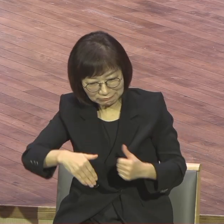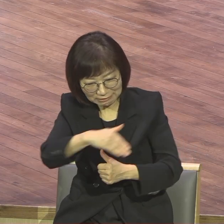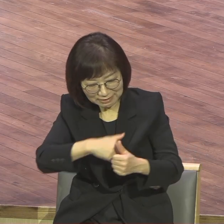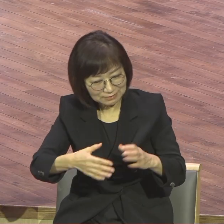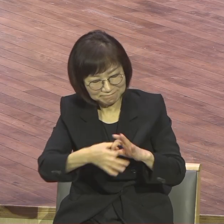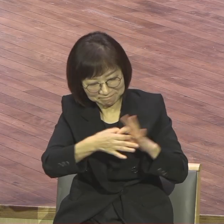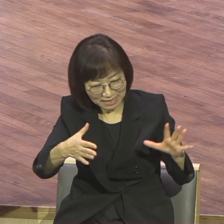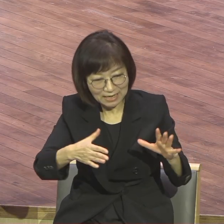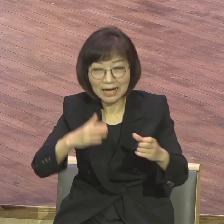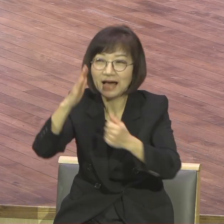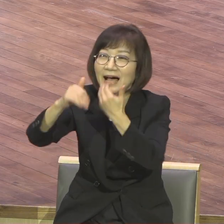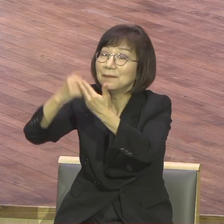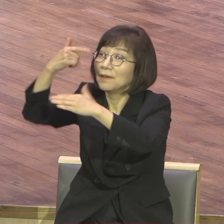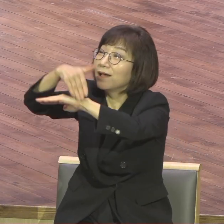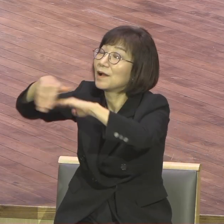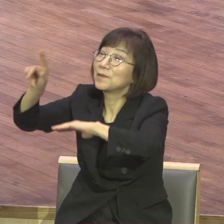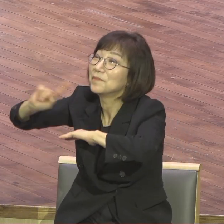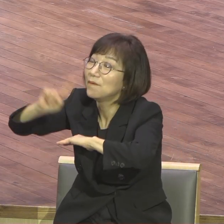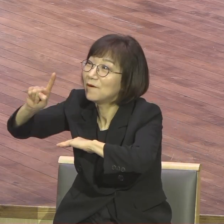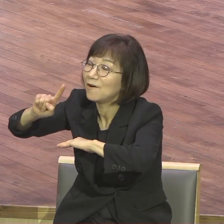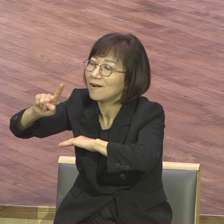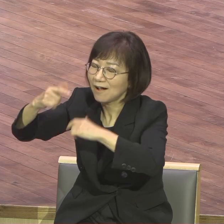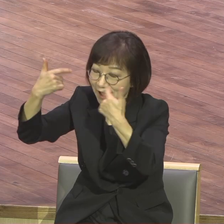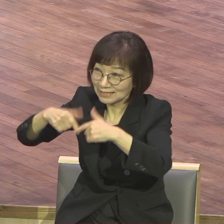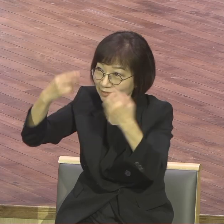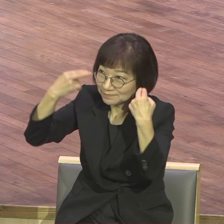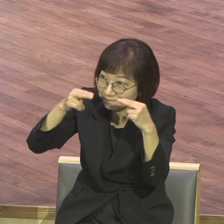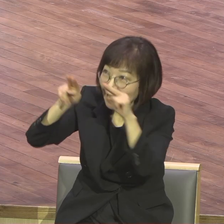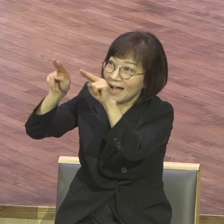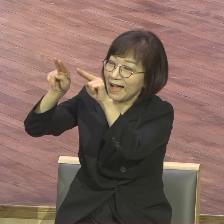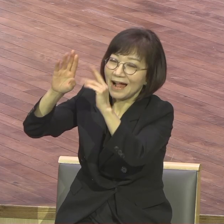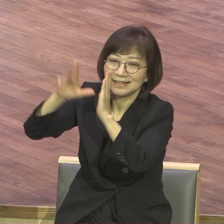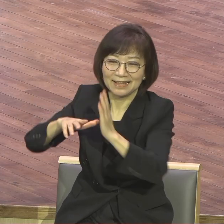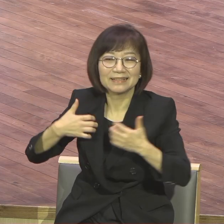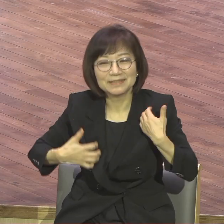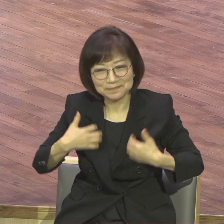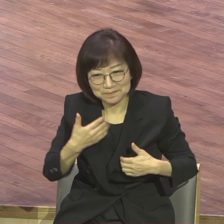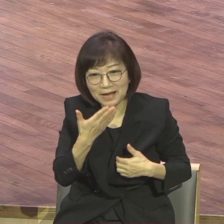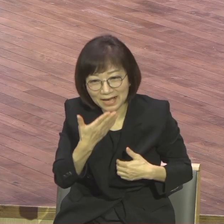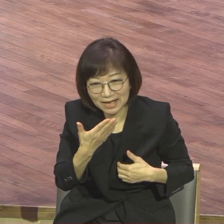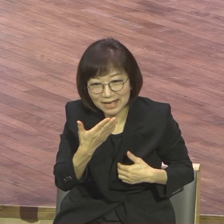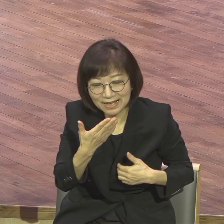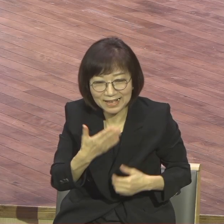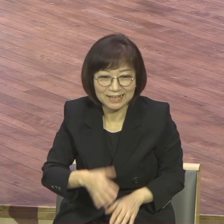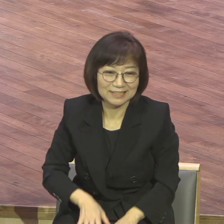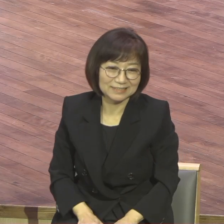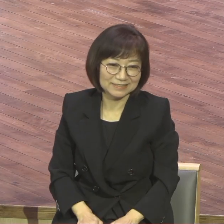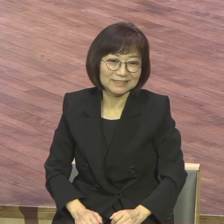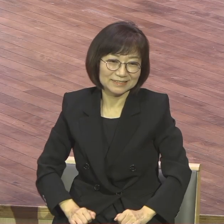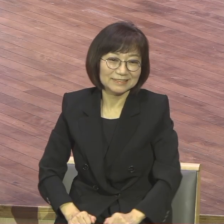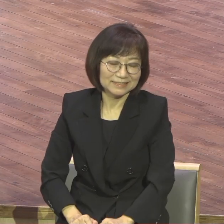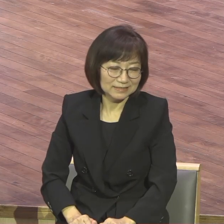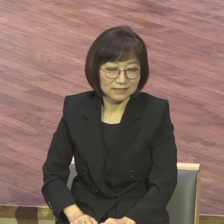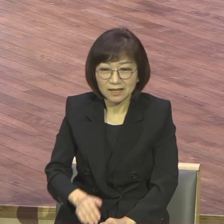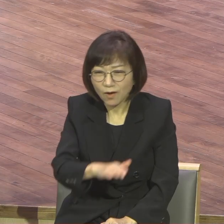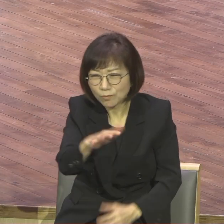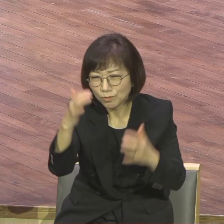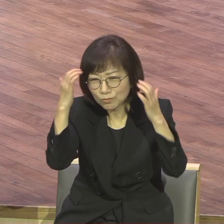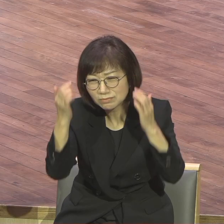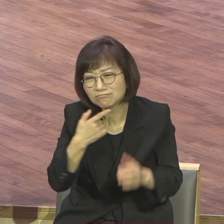계획을 발견하고 크게 기뻐할 수가 있다. 역경. 다 당해봤죠. 하늘이